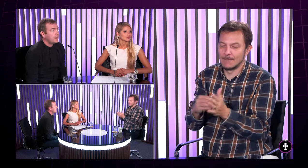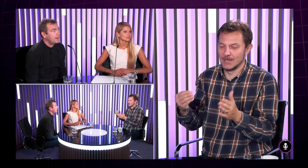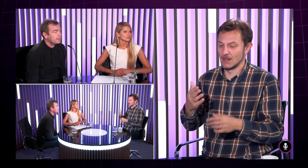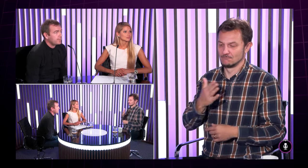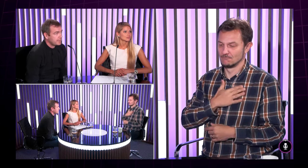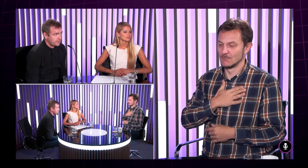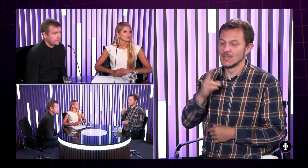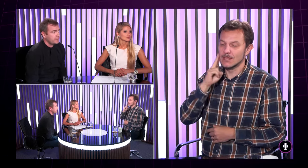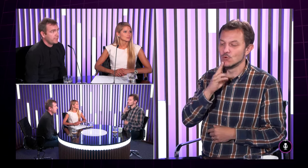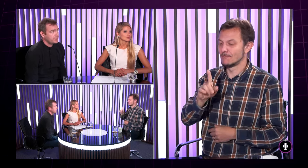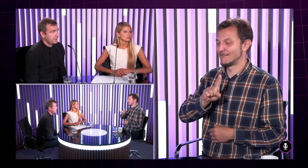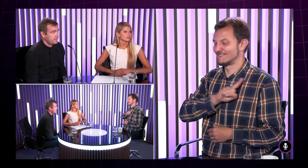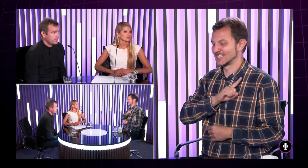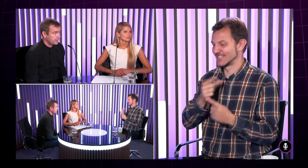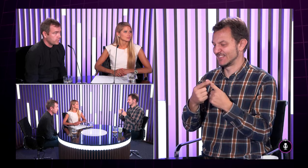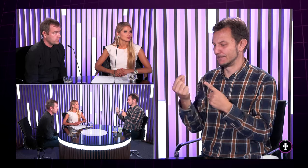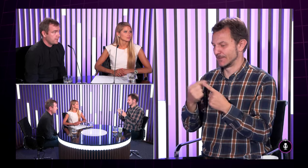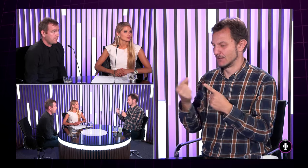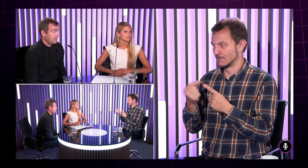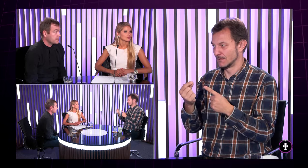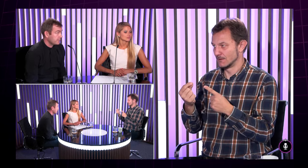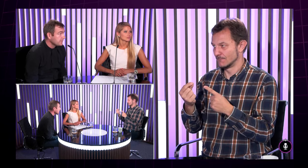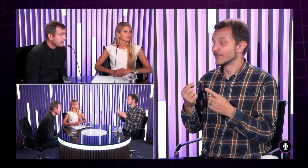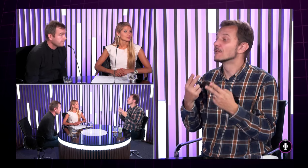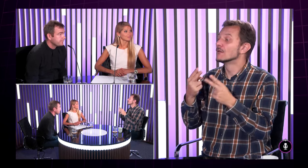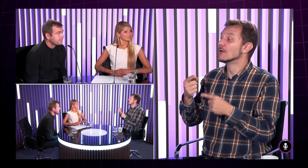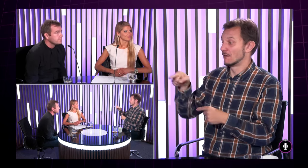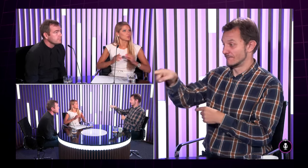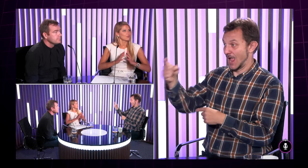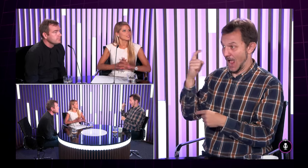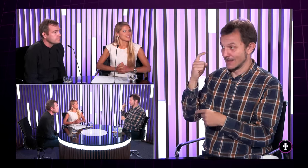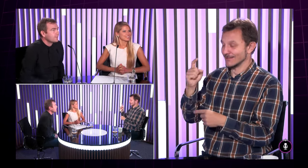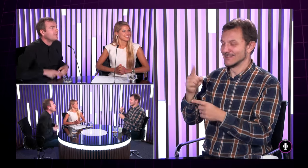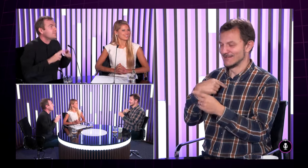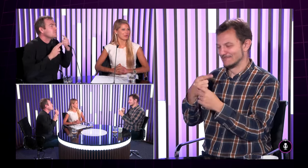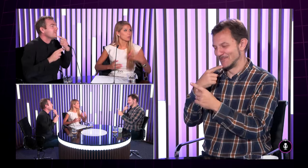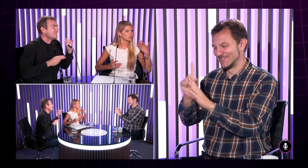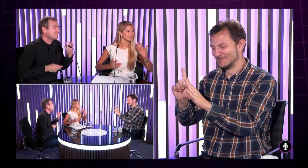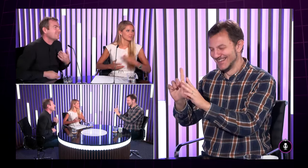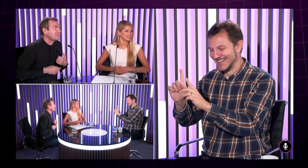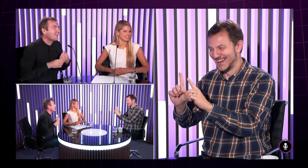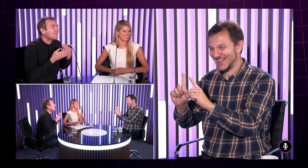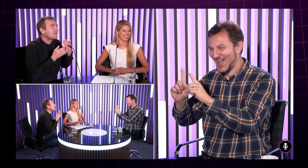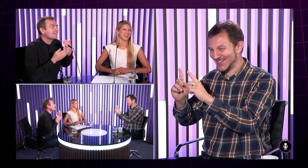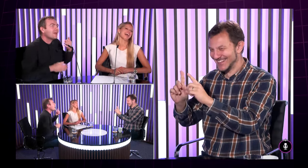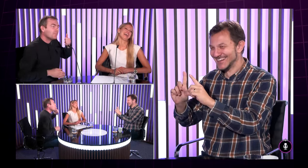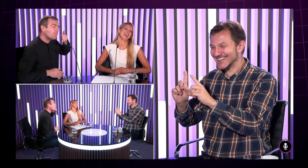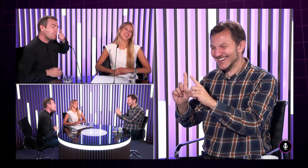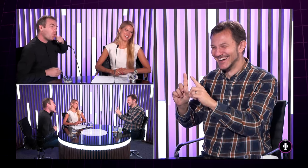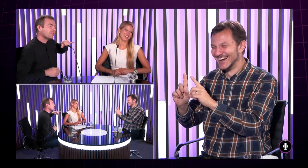a napríklad vám chcem povedať že napríklad nepočujúci máme vlastné vtipy no povedzte hneď o blondínkach máte